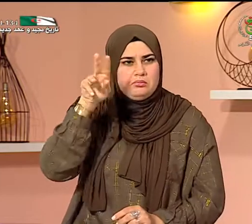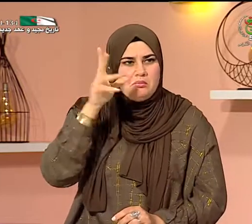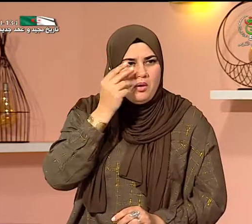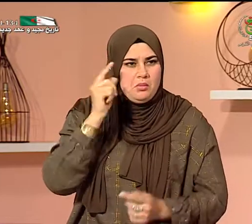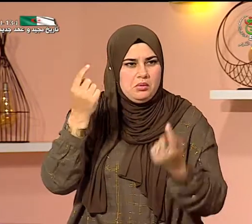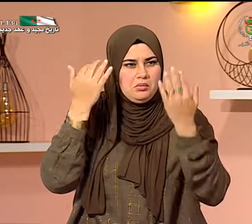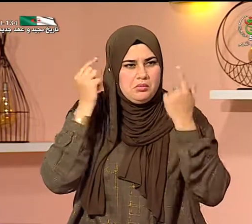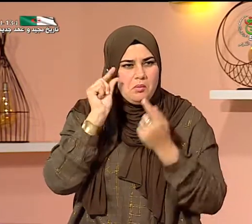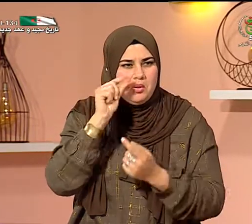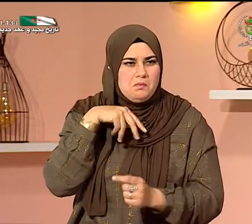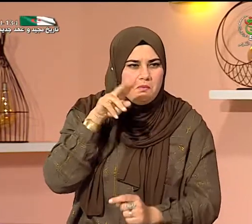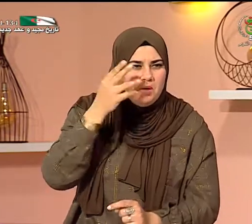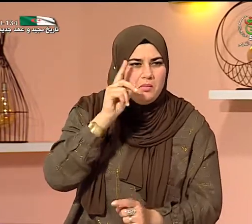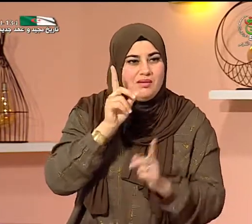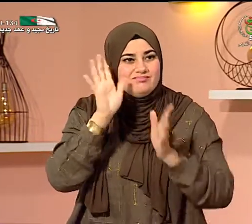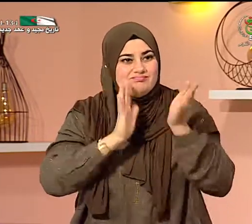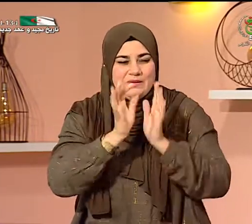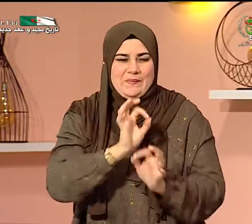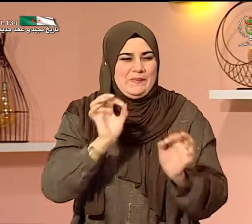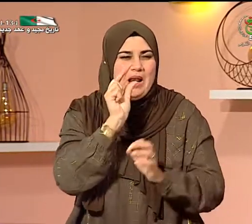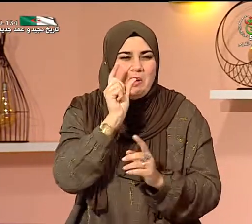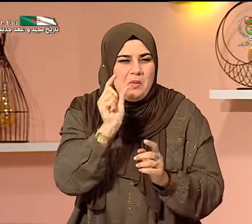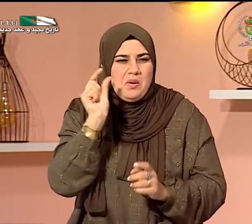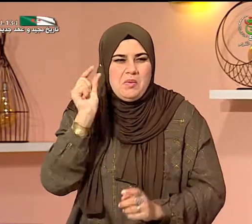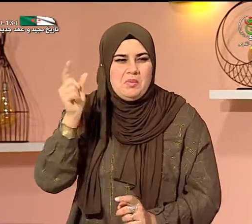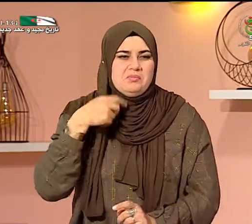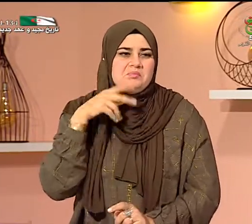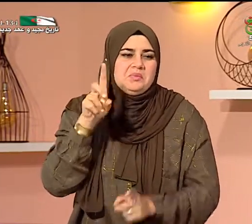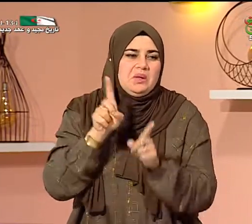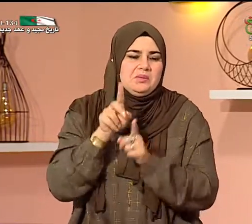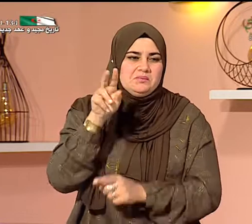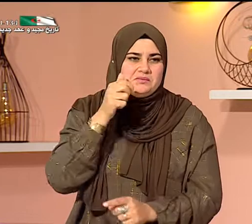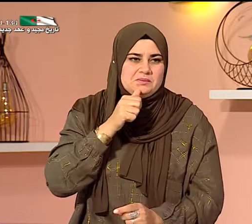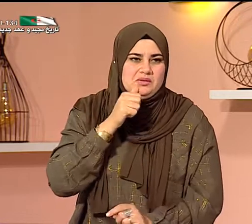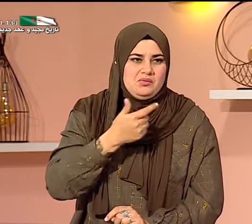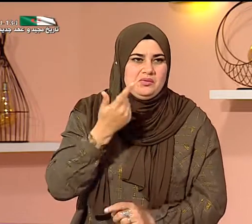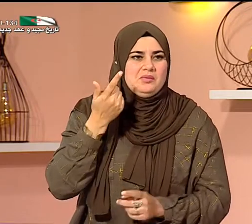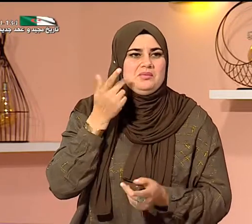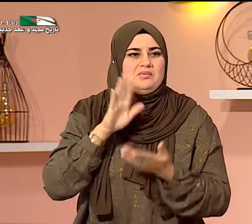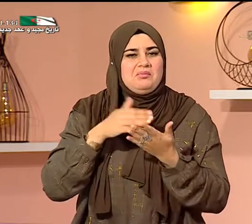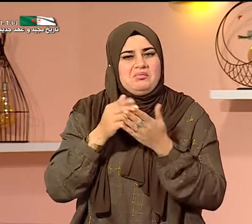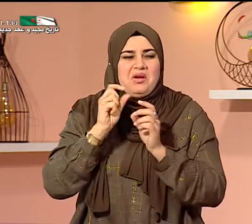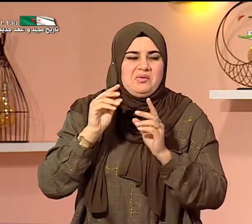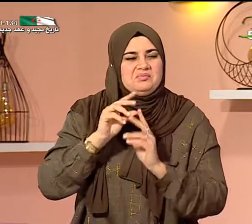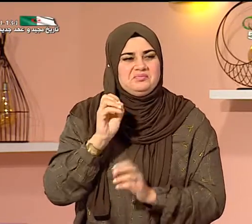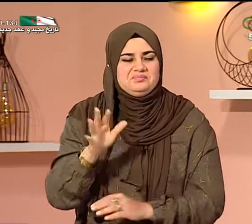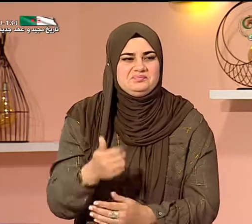المواد المواد ليست بلغة إشارية أكاديمية لكن بلغة إشارية بسيطة بإيماءات بسيطة